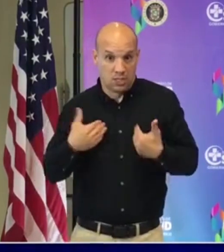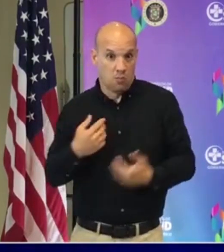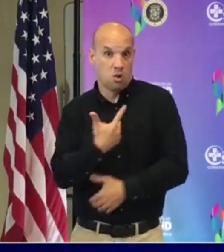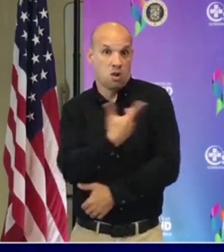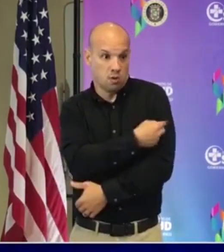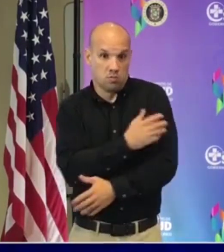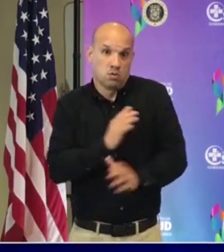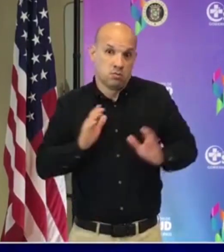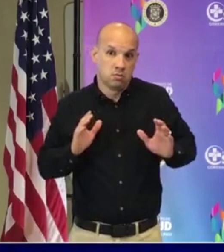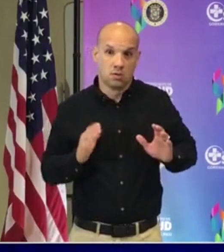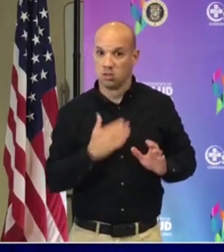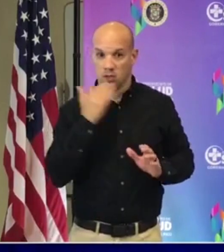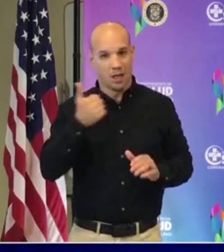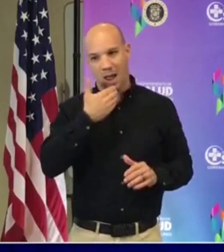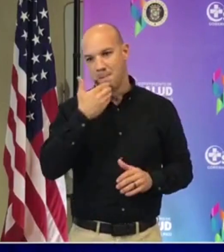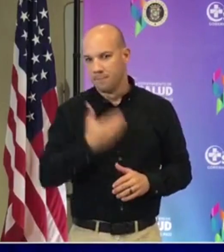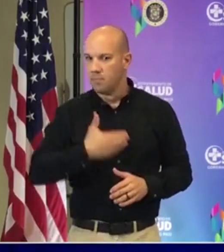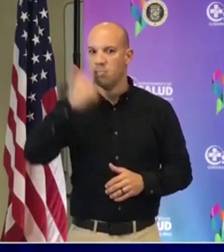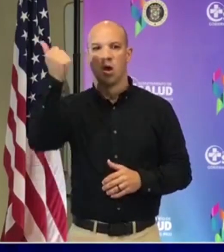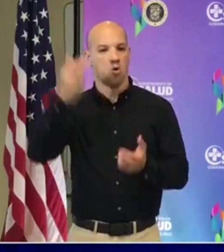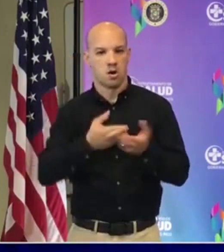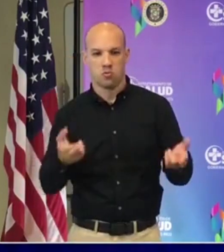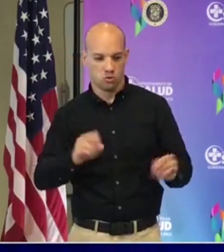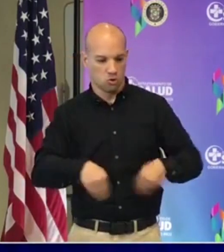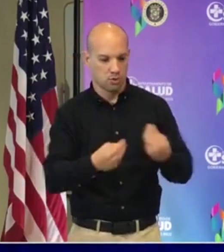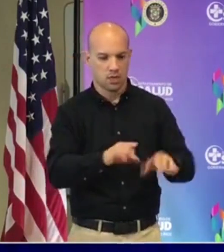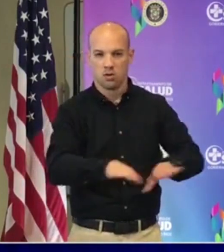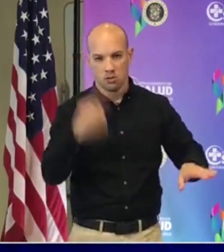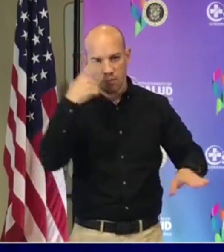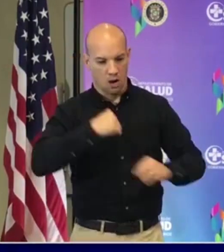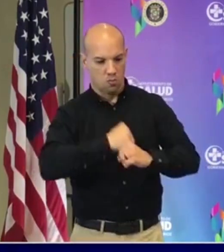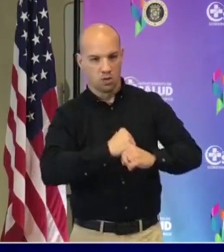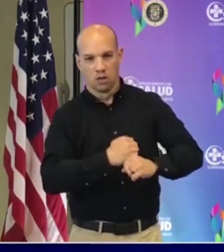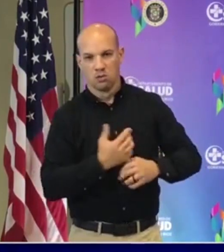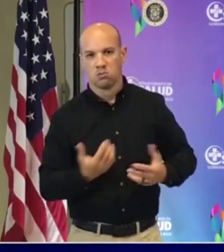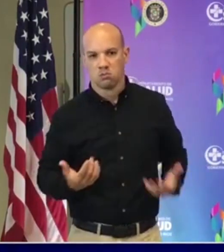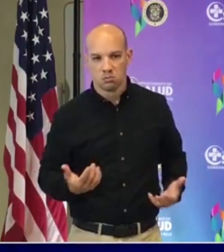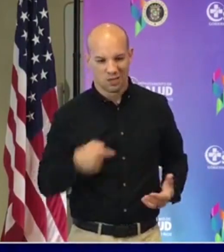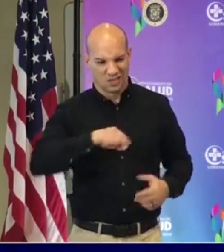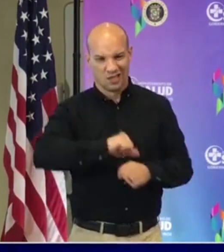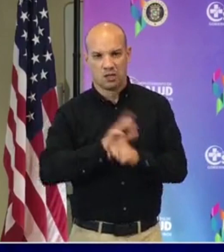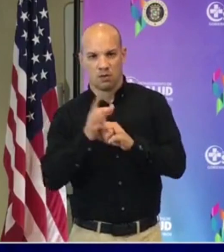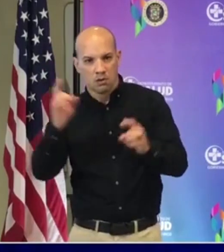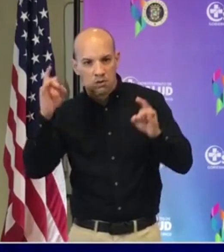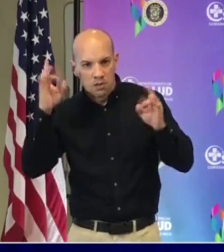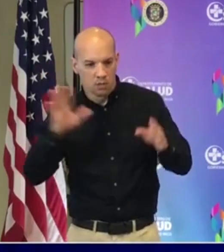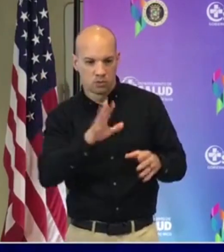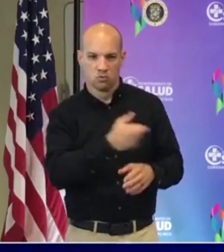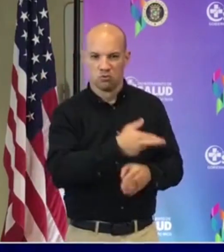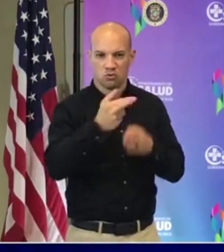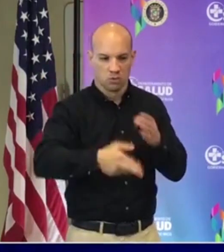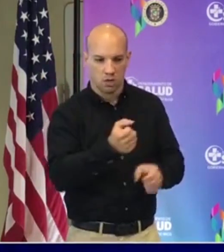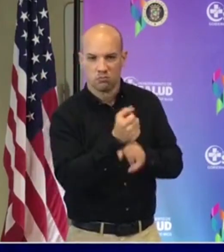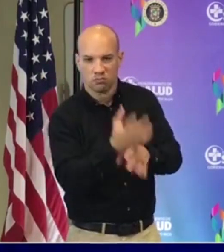que es el mejor recurso para poder, el mejor que podemos proveerle a nuestros niños para protegerlos de este virus y de sus consecuencias.